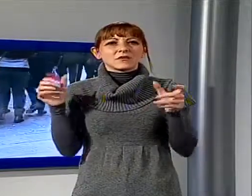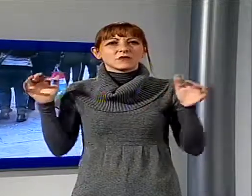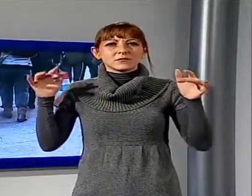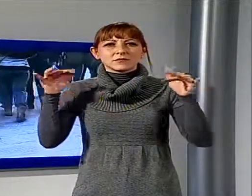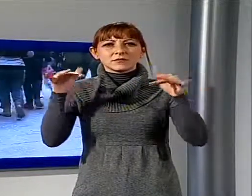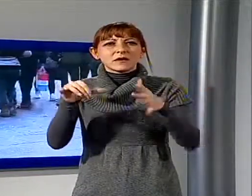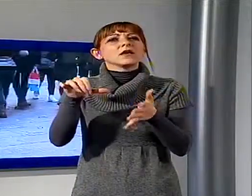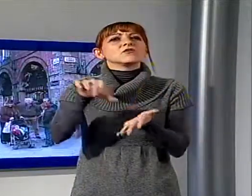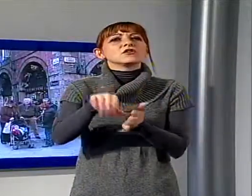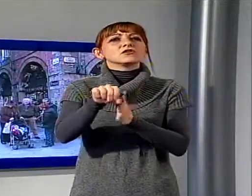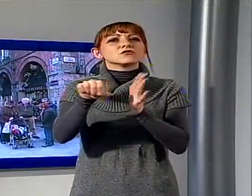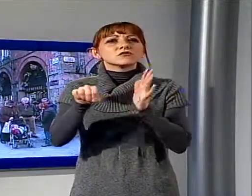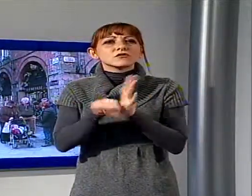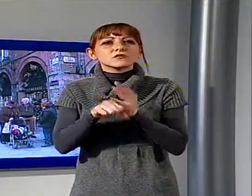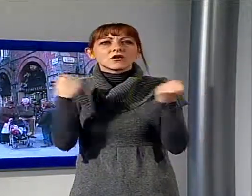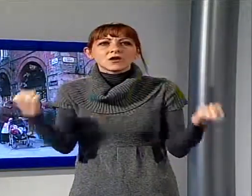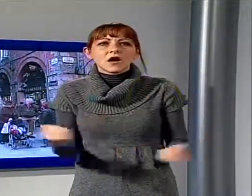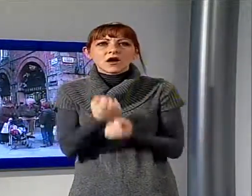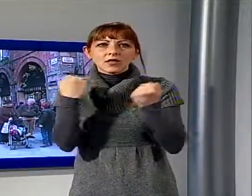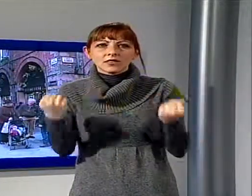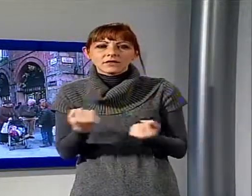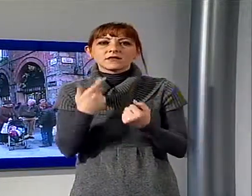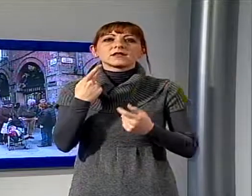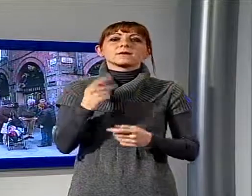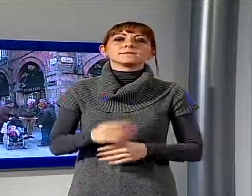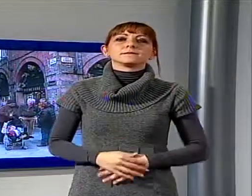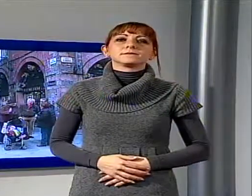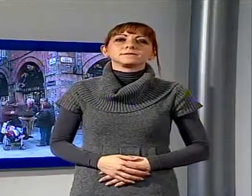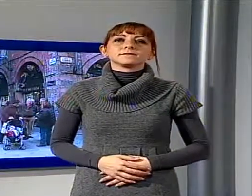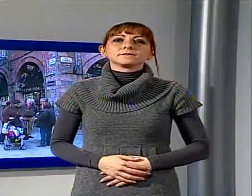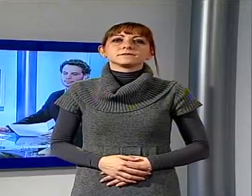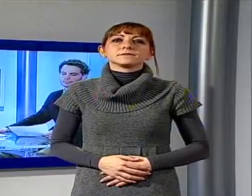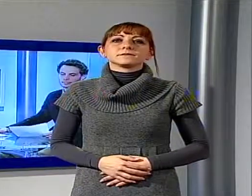della clientela per un evento più concentrato dal punto di vista temporale.